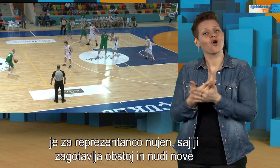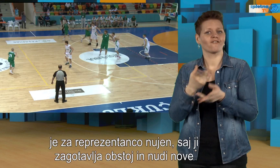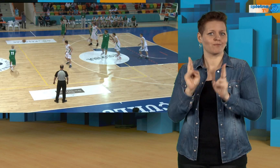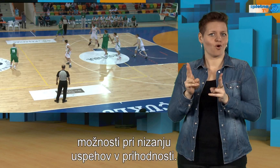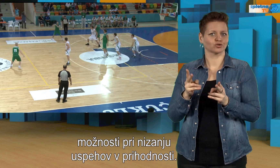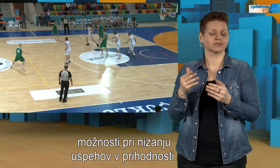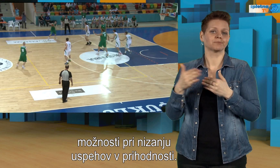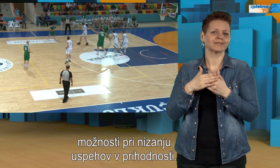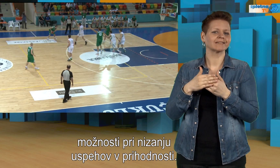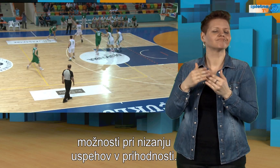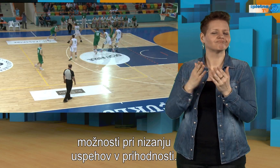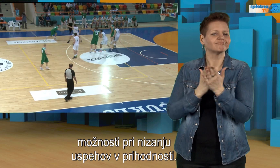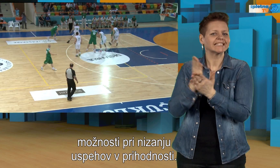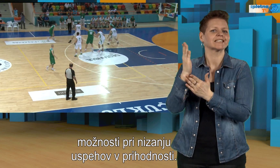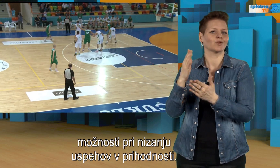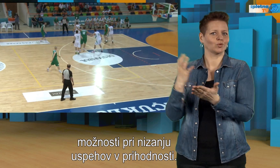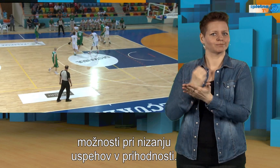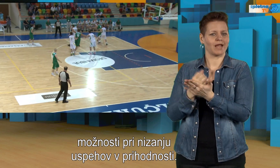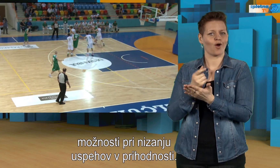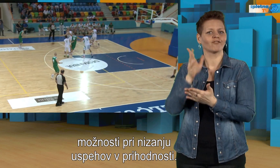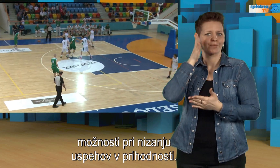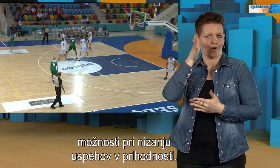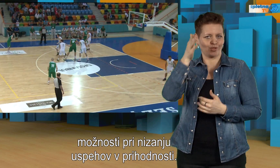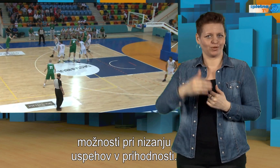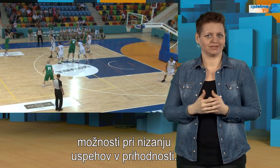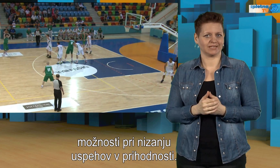možnosti pri nizanju uspehov v prihodnosti.